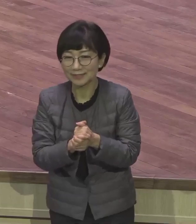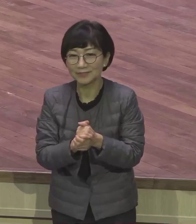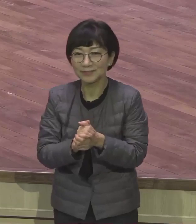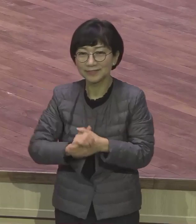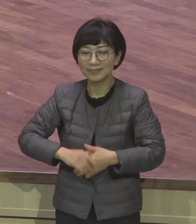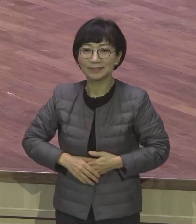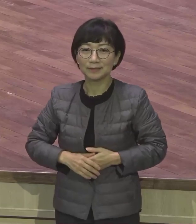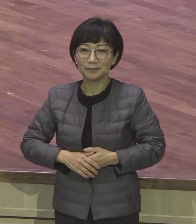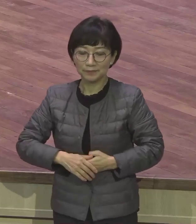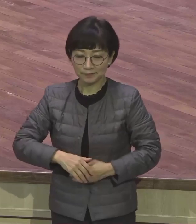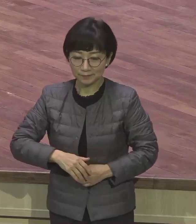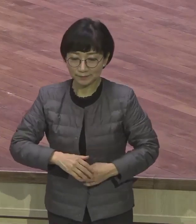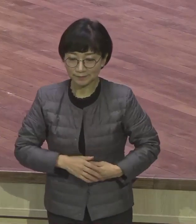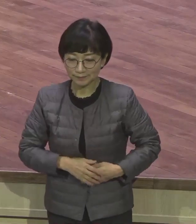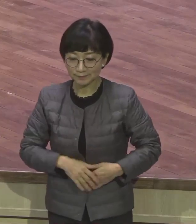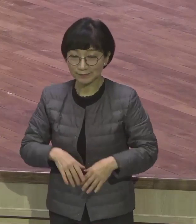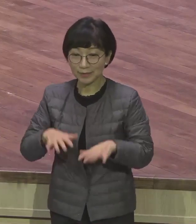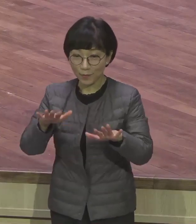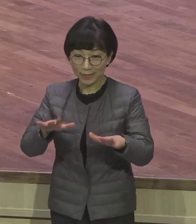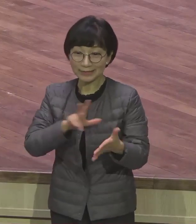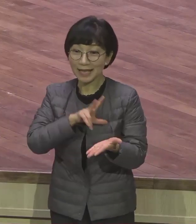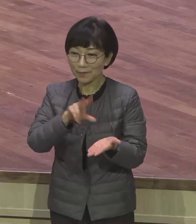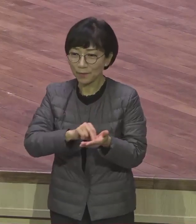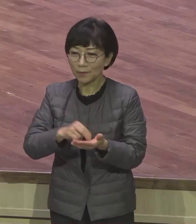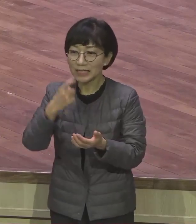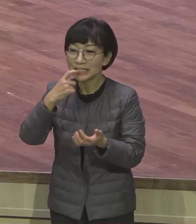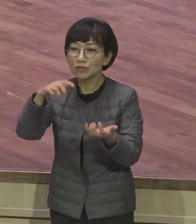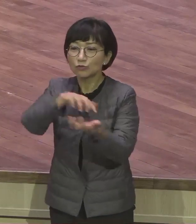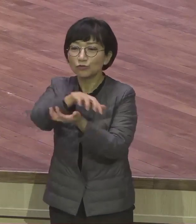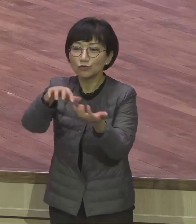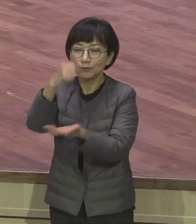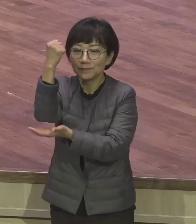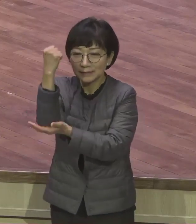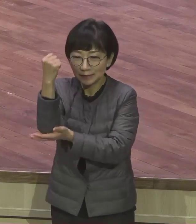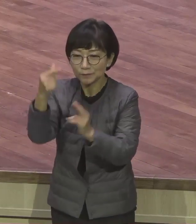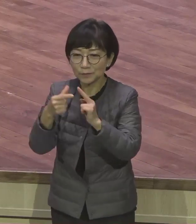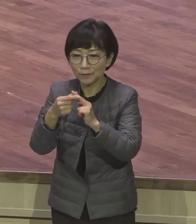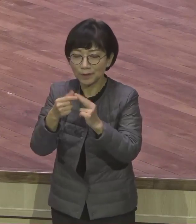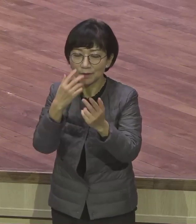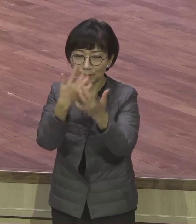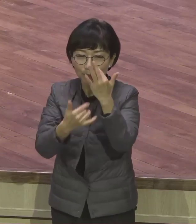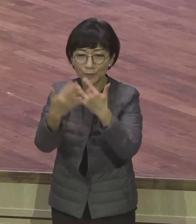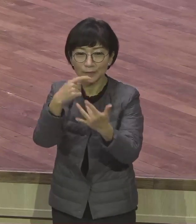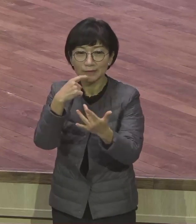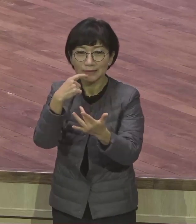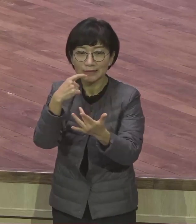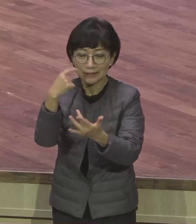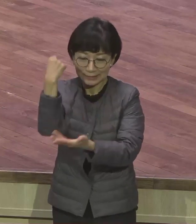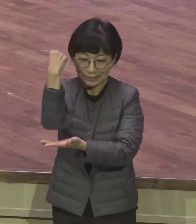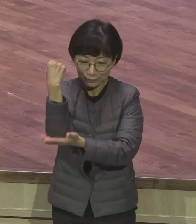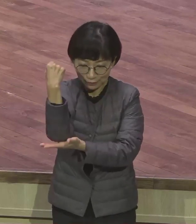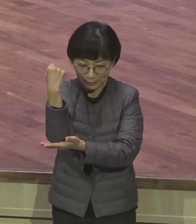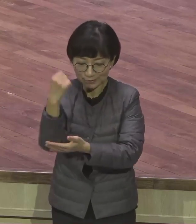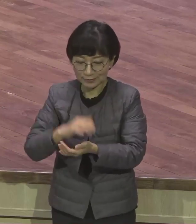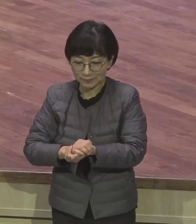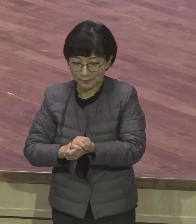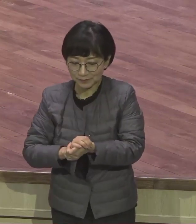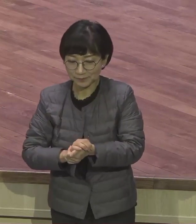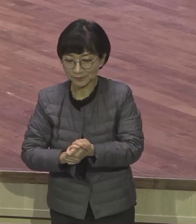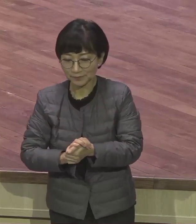구름기둥과 불기둥이라는 제모로 말씀을 드립니다. 금요일 기도 시간에 우리가 살펴보고 있는 주력기